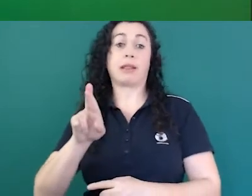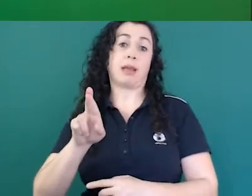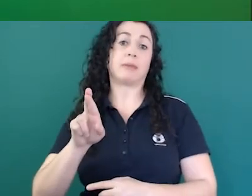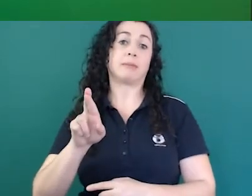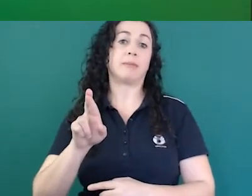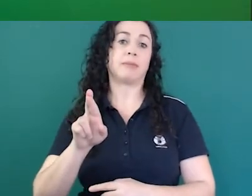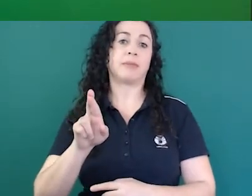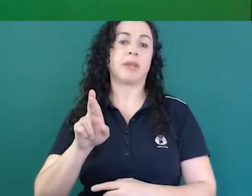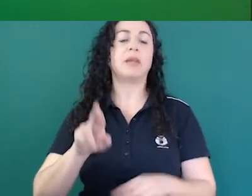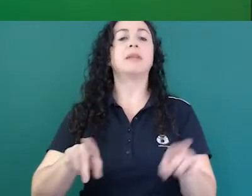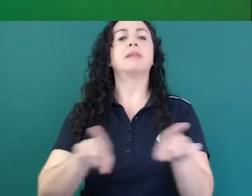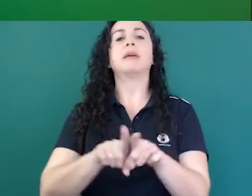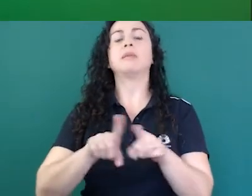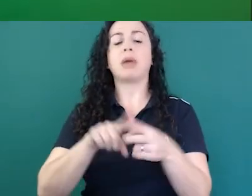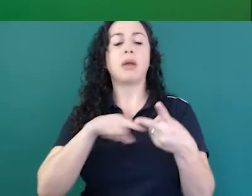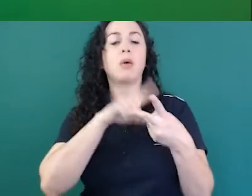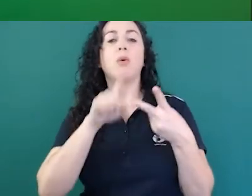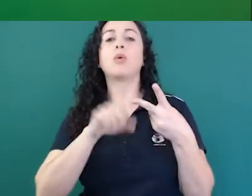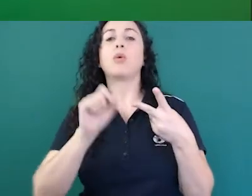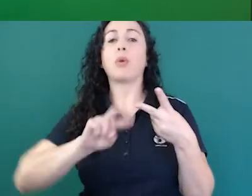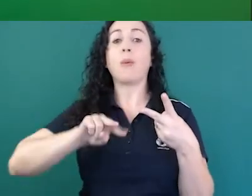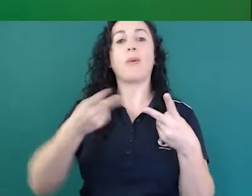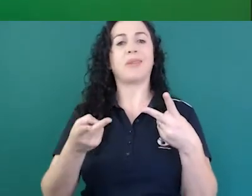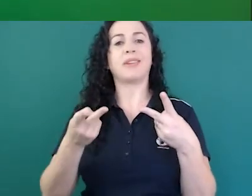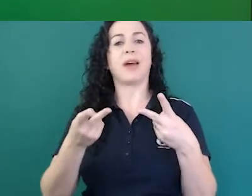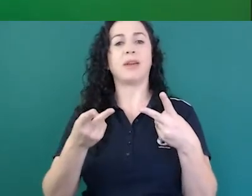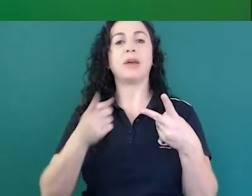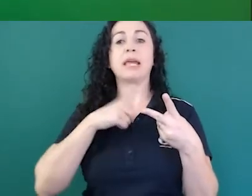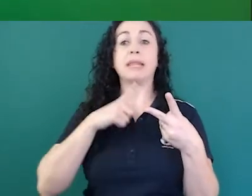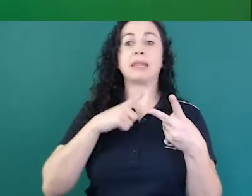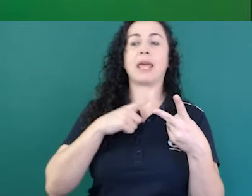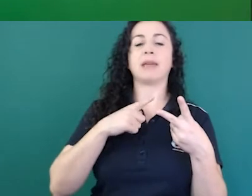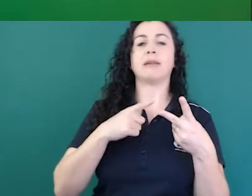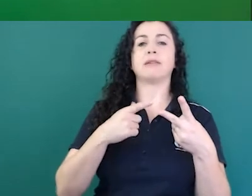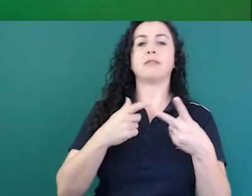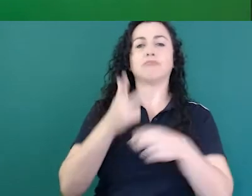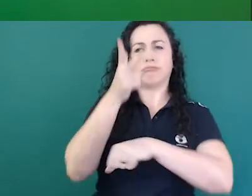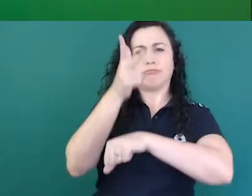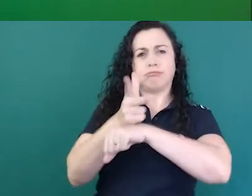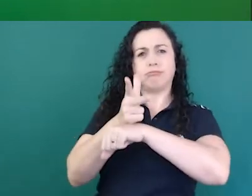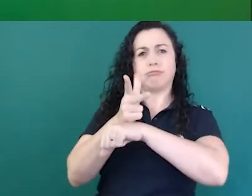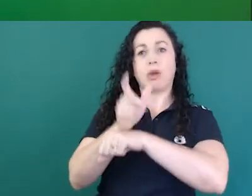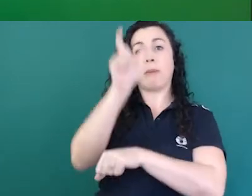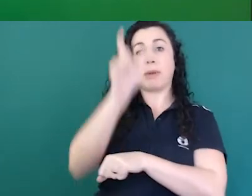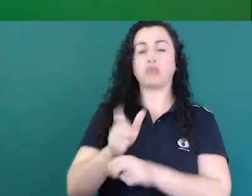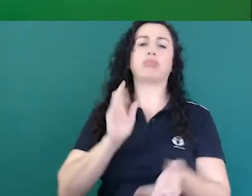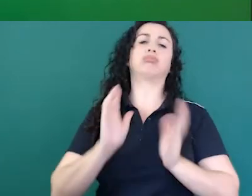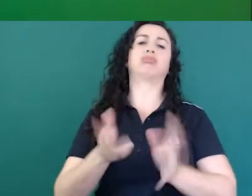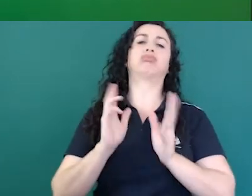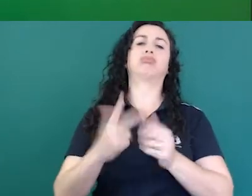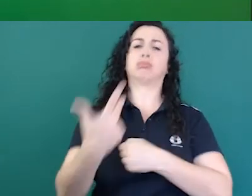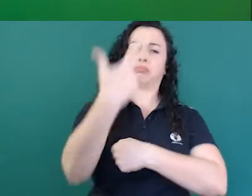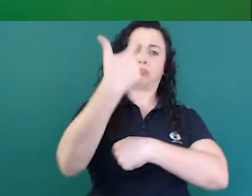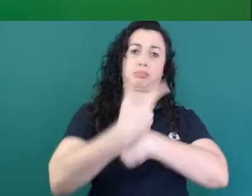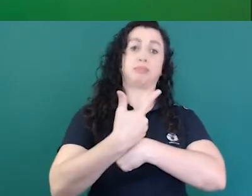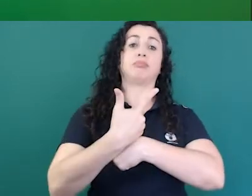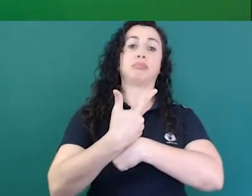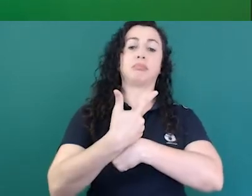no caminho inverso, analisando imagens numa câmera, alguém sinalizando, né, e